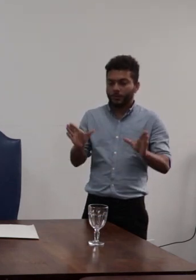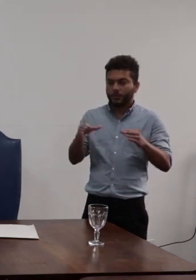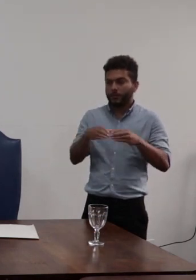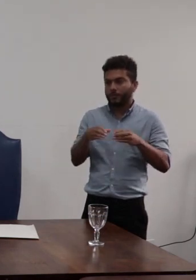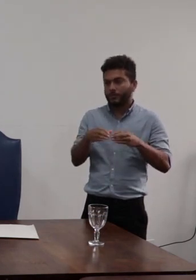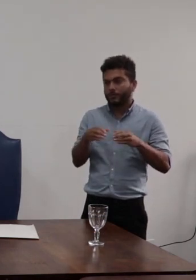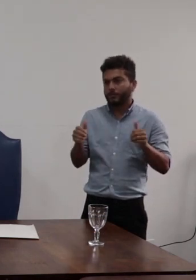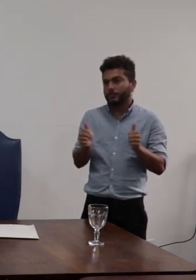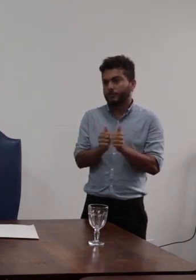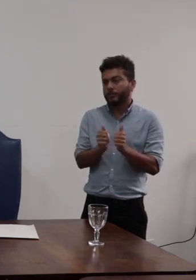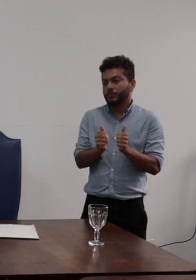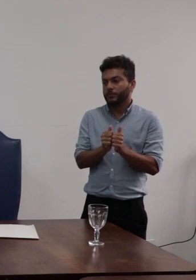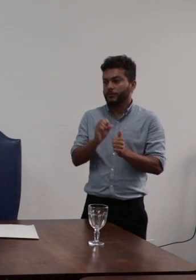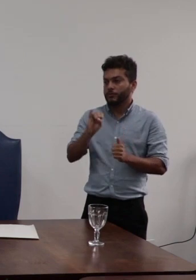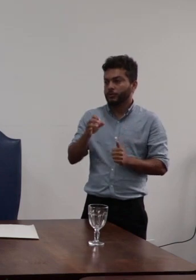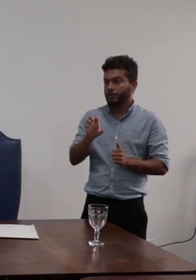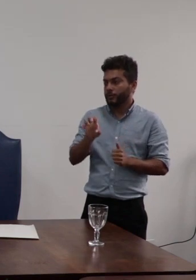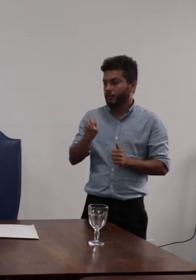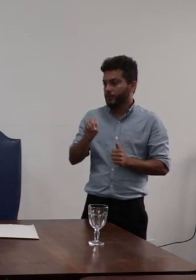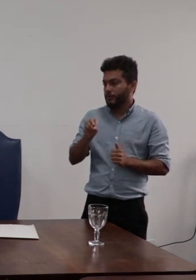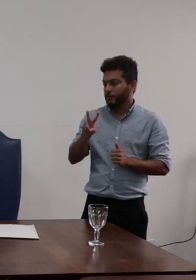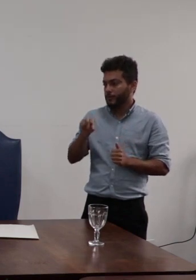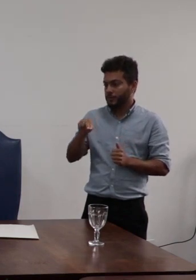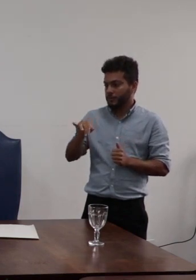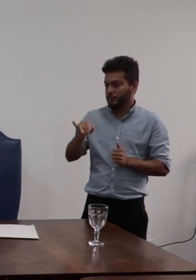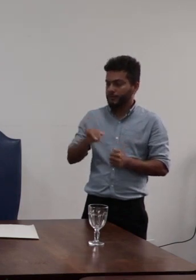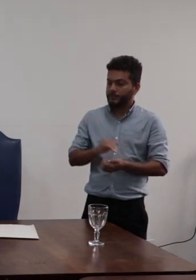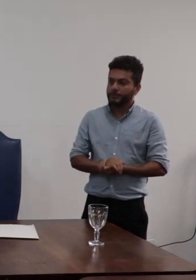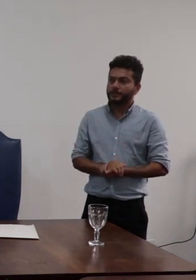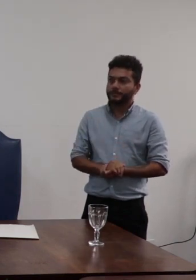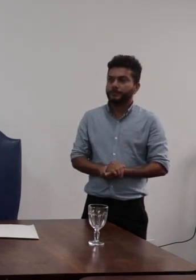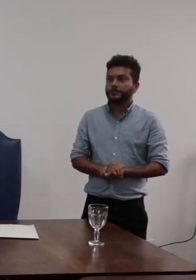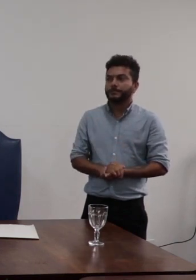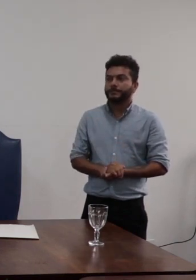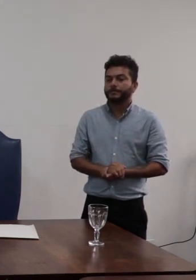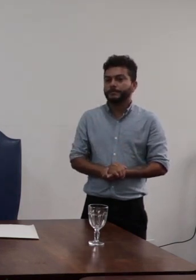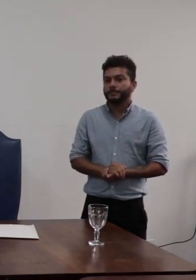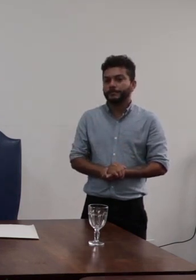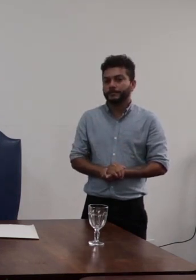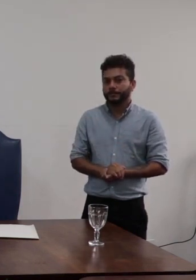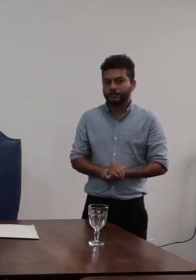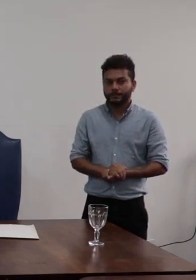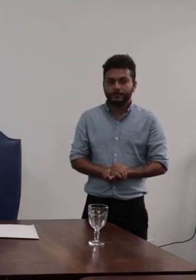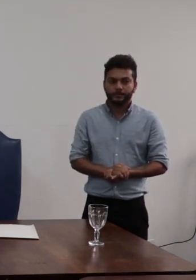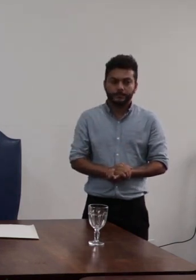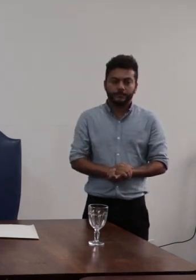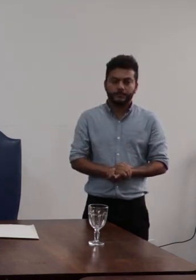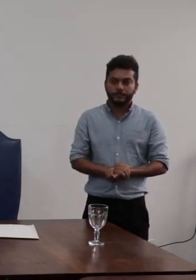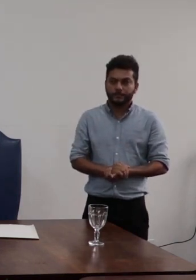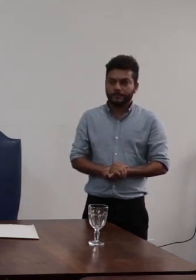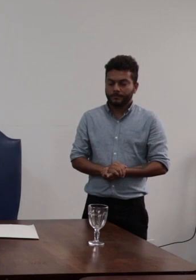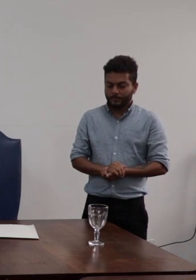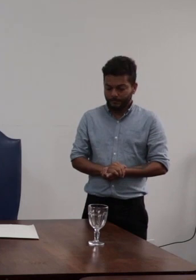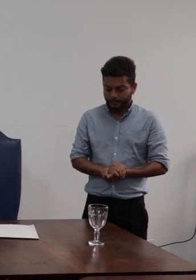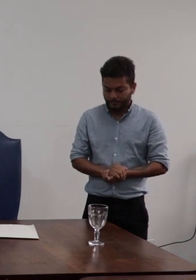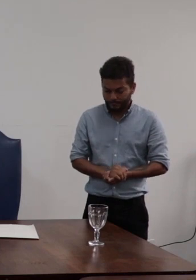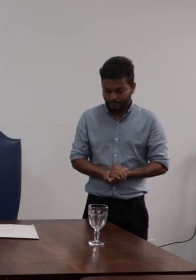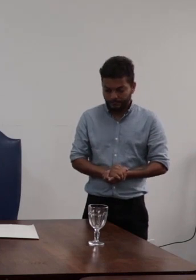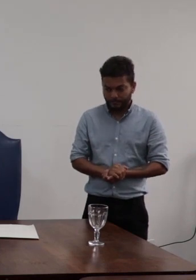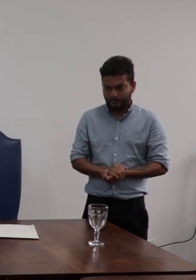Almir Moraes Adelma Ferreira da Superintendência de Regulação e Avaliação professor Lucas da CPA